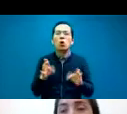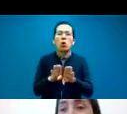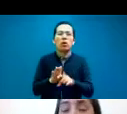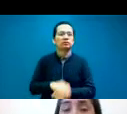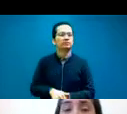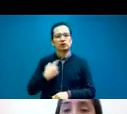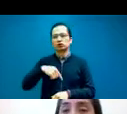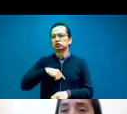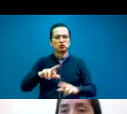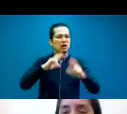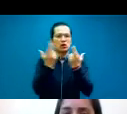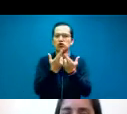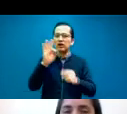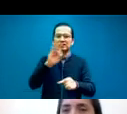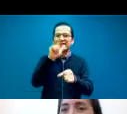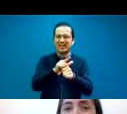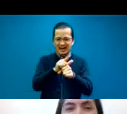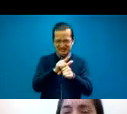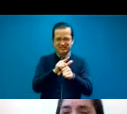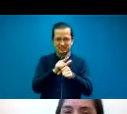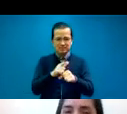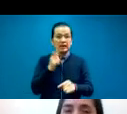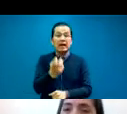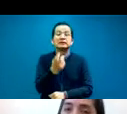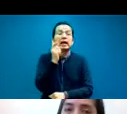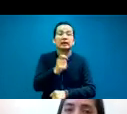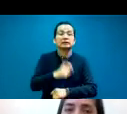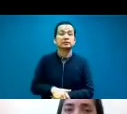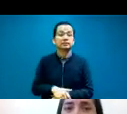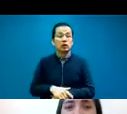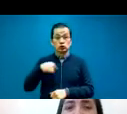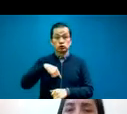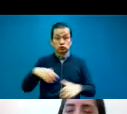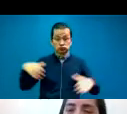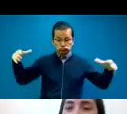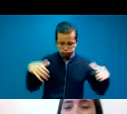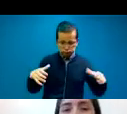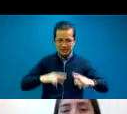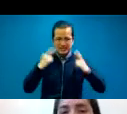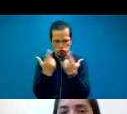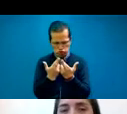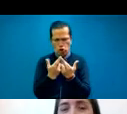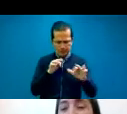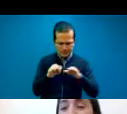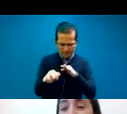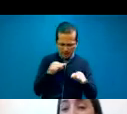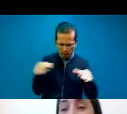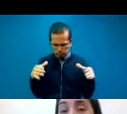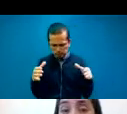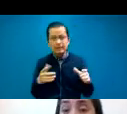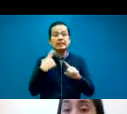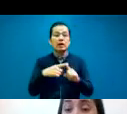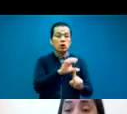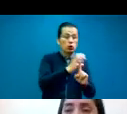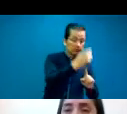Esas reuniones federales es una mesa de trabajo amplia entre la comisión directiva, la comisión asesora